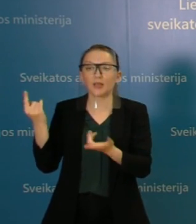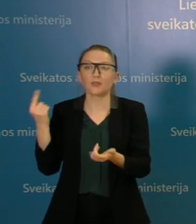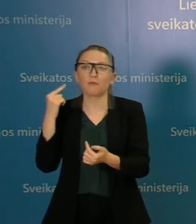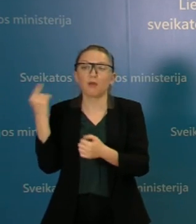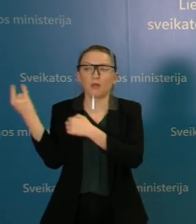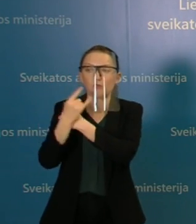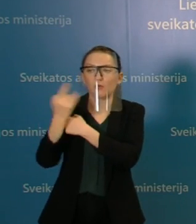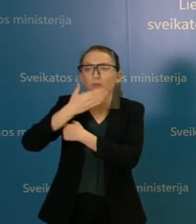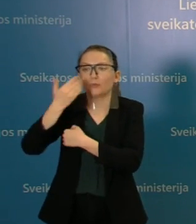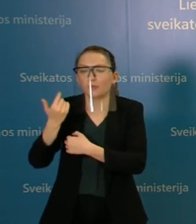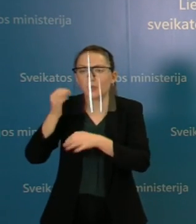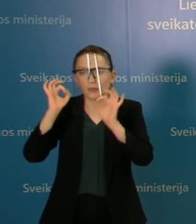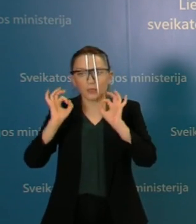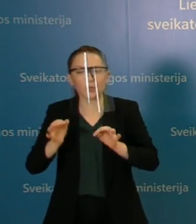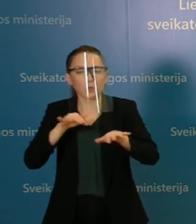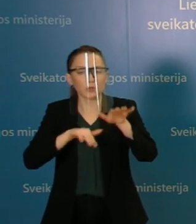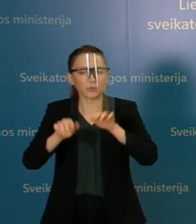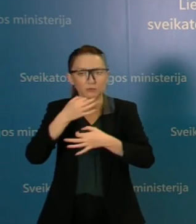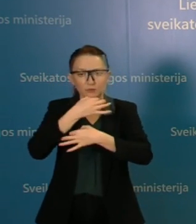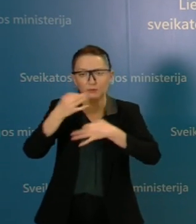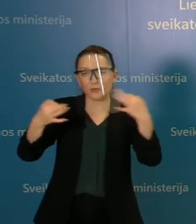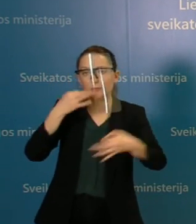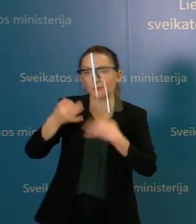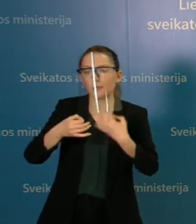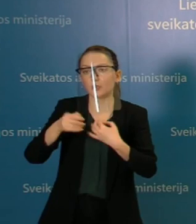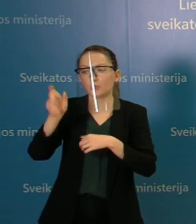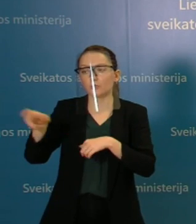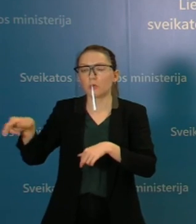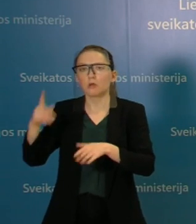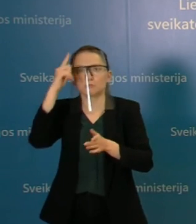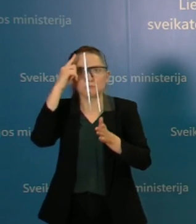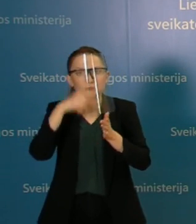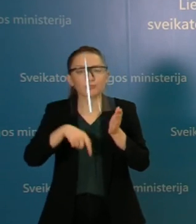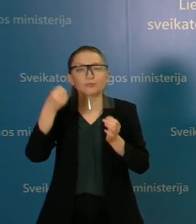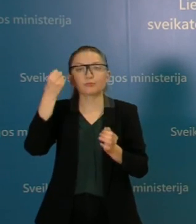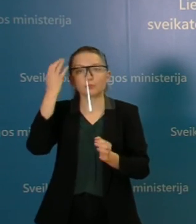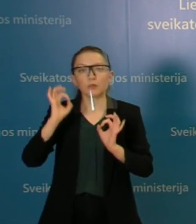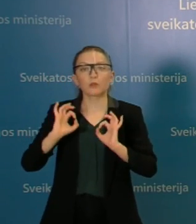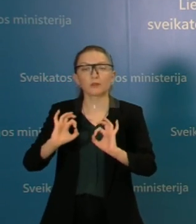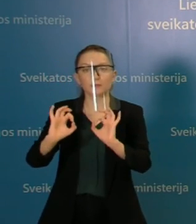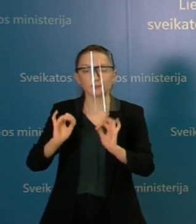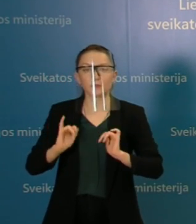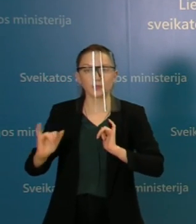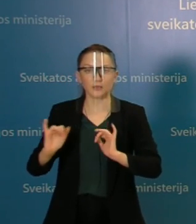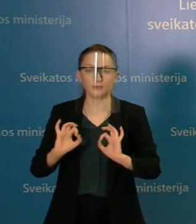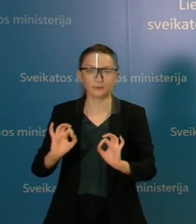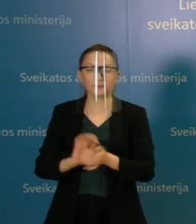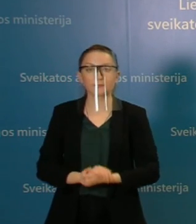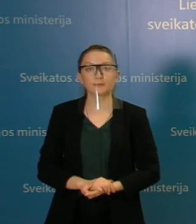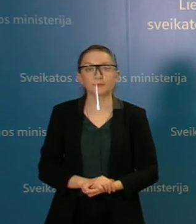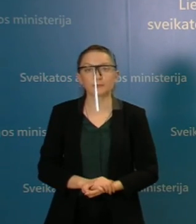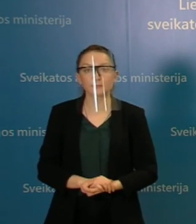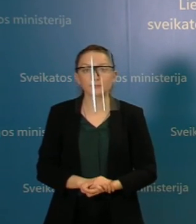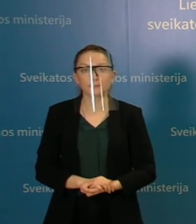visuomeniai pasakoma tikroji padėtis ir tada visuomenė labai samoningai apsisprendžia elgtis atsakingai.